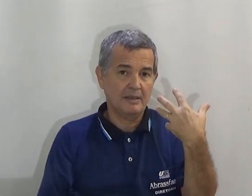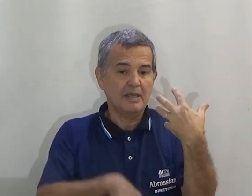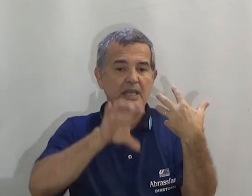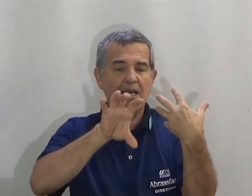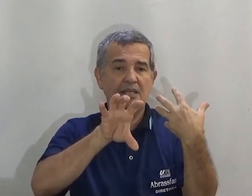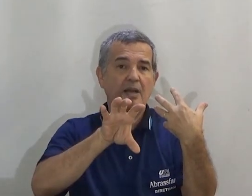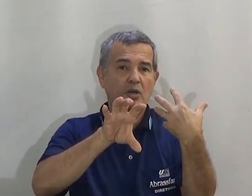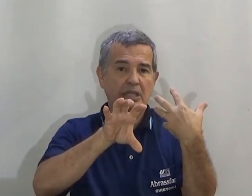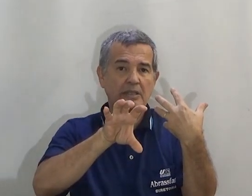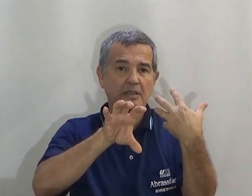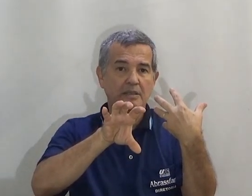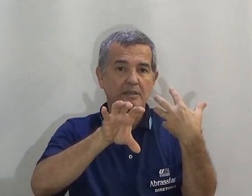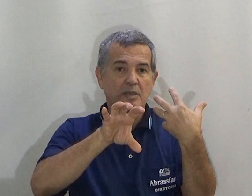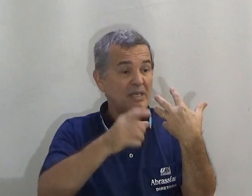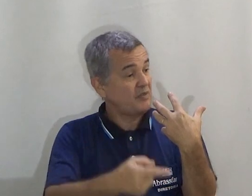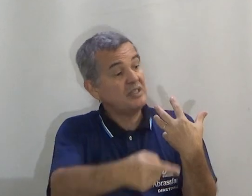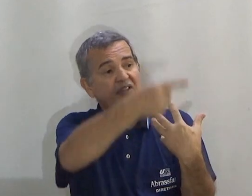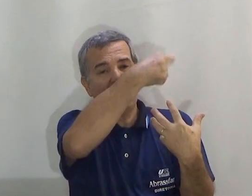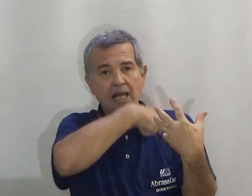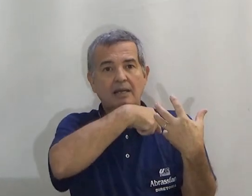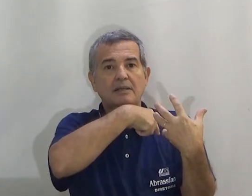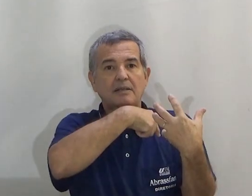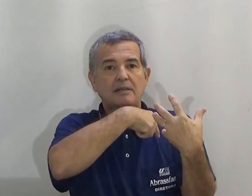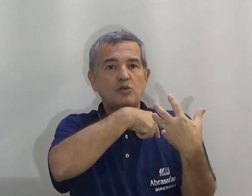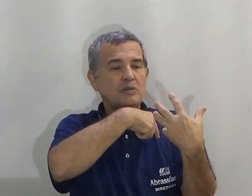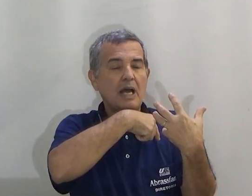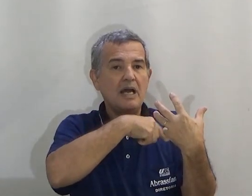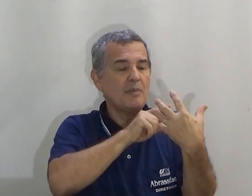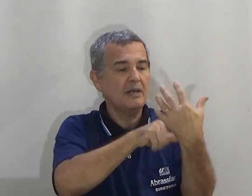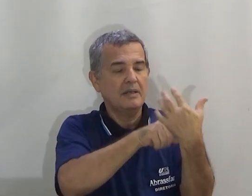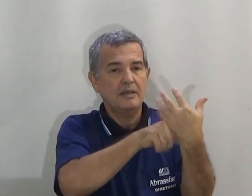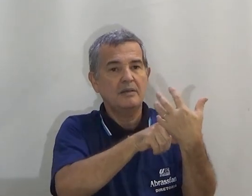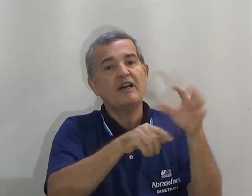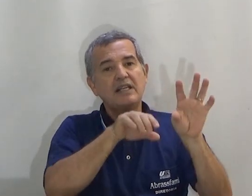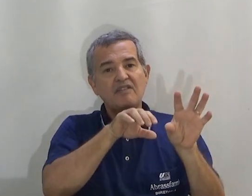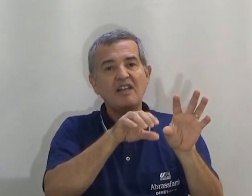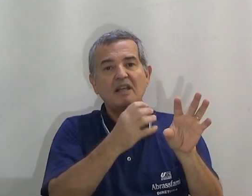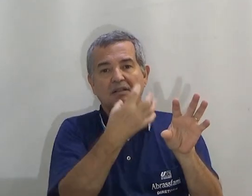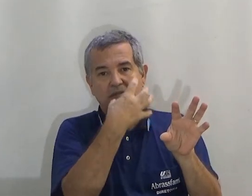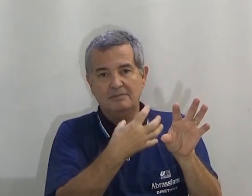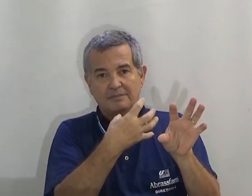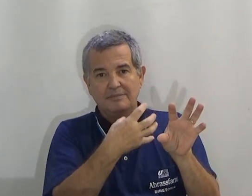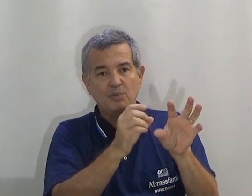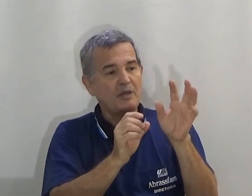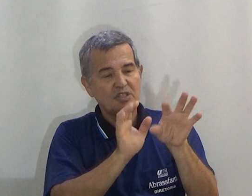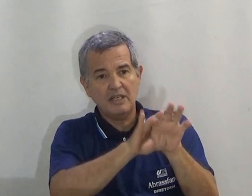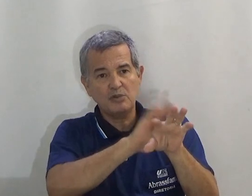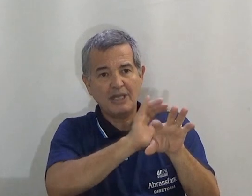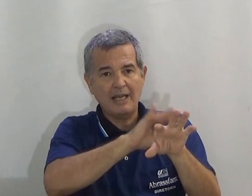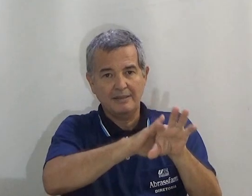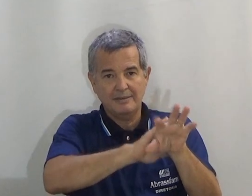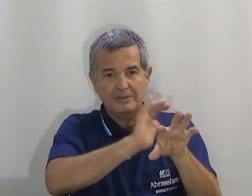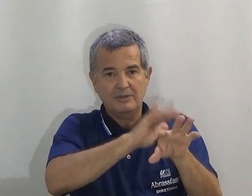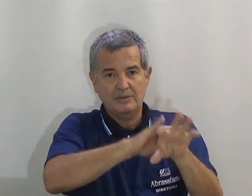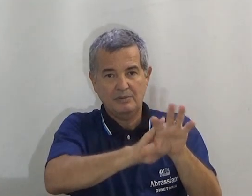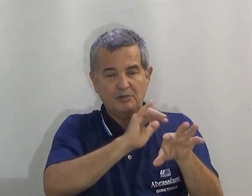aberta. E essa é a cortada. Mas se você tiver lá. Junto da rama. Vai ter que inverter. Porque você não